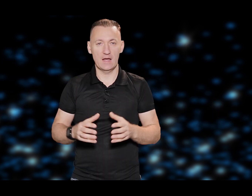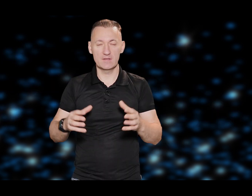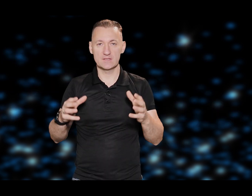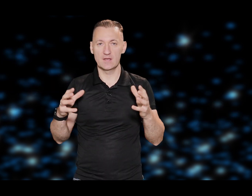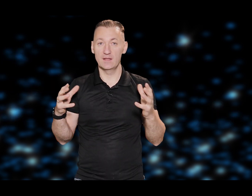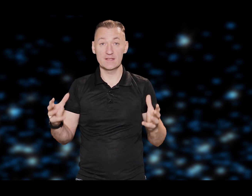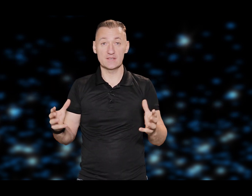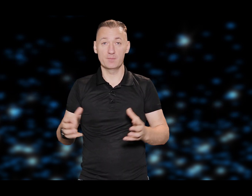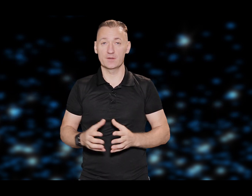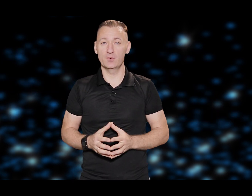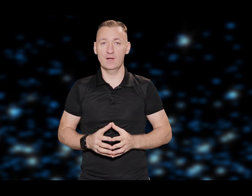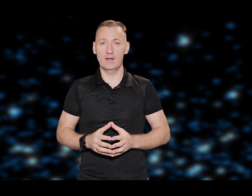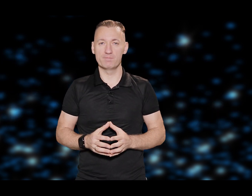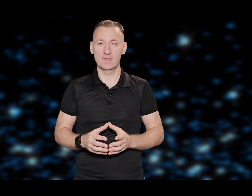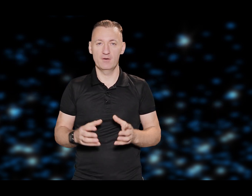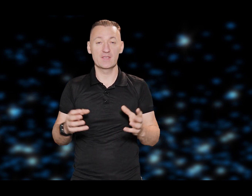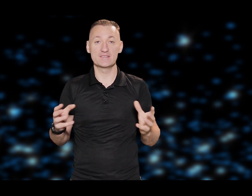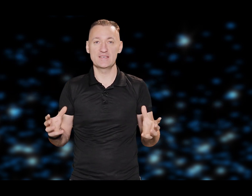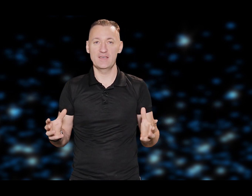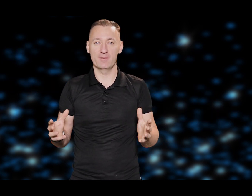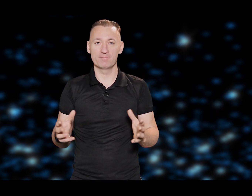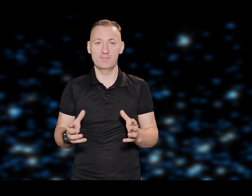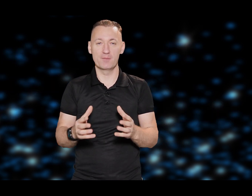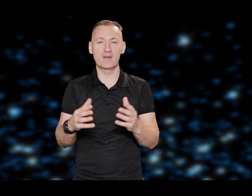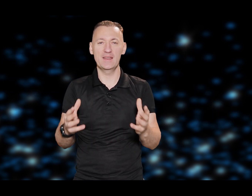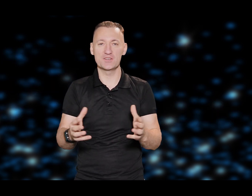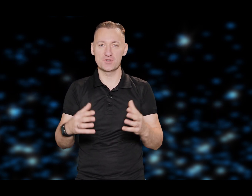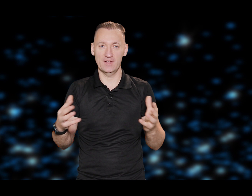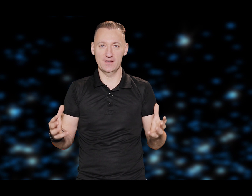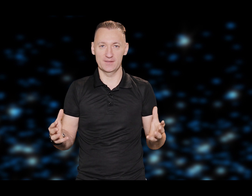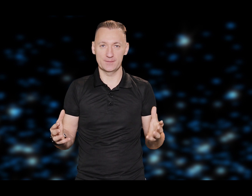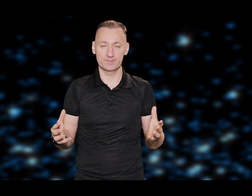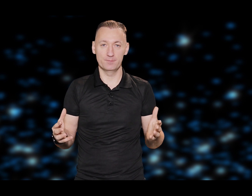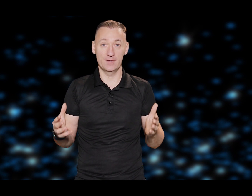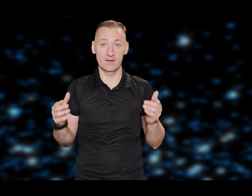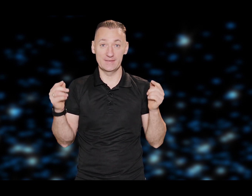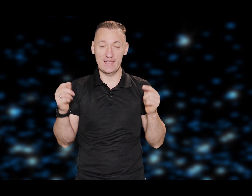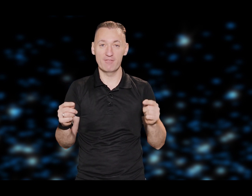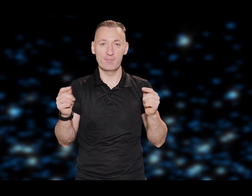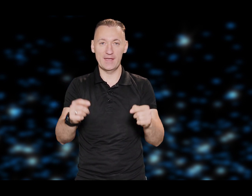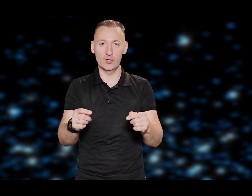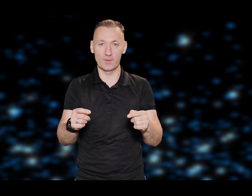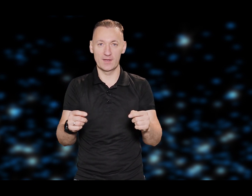Dāvids liecina par to, ka viņa dzīve bija brīnišķi vadīta. Bija Dieva brīnumi